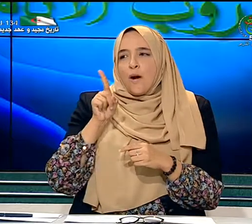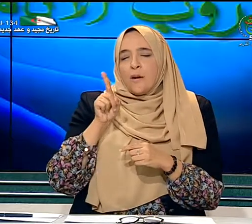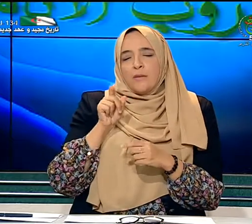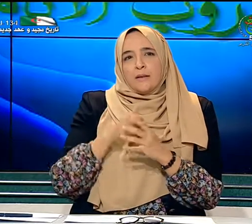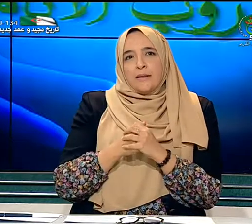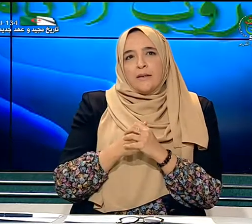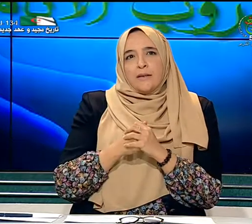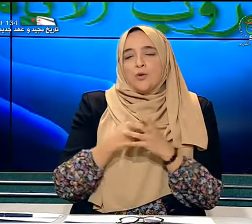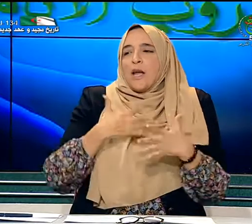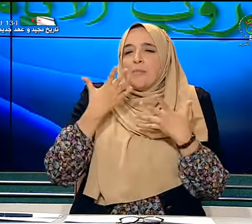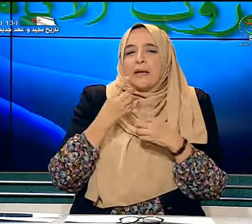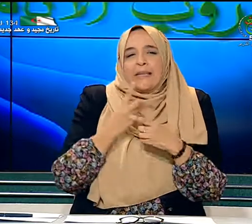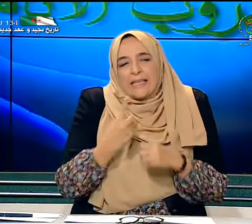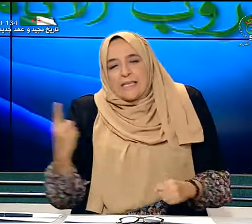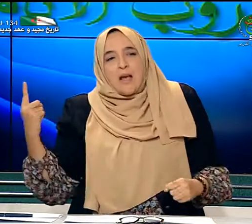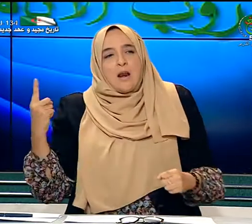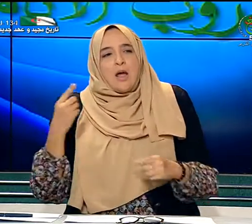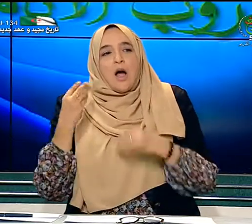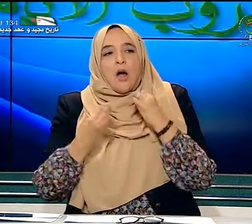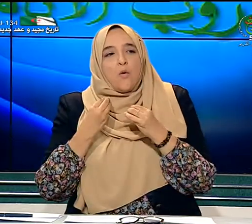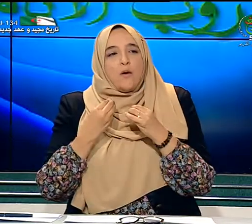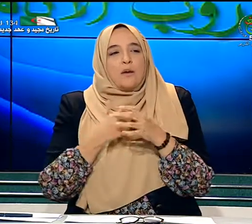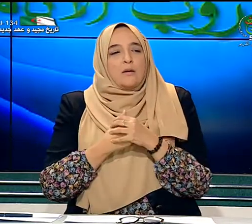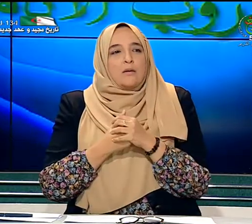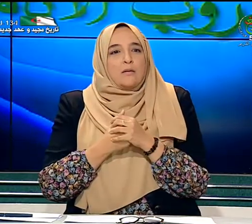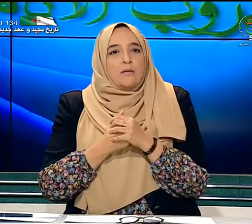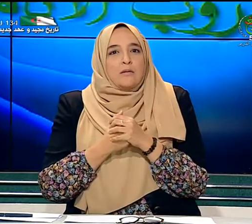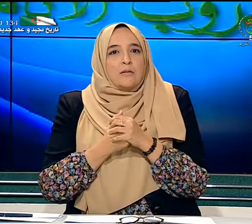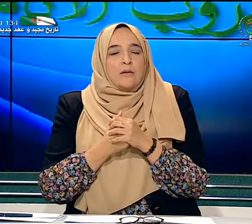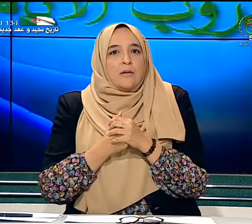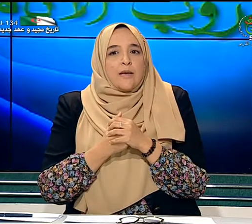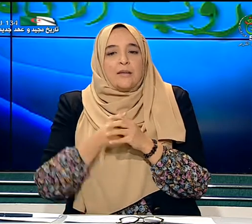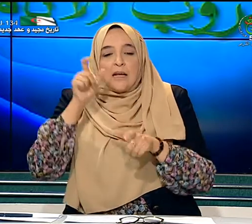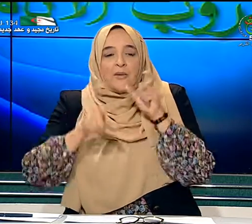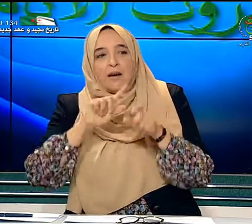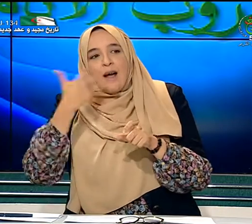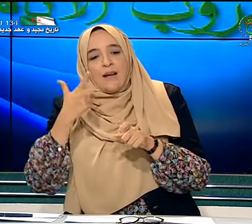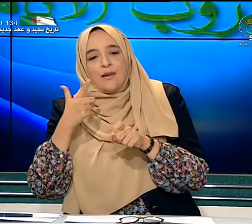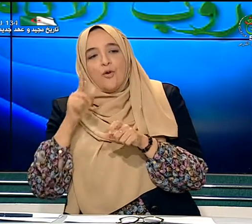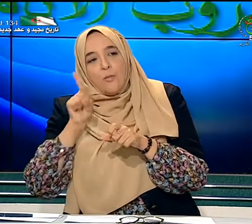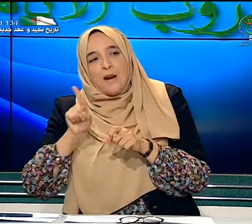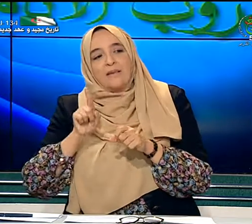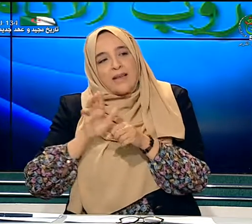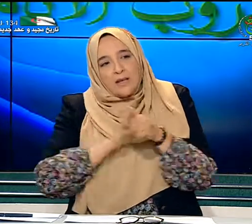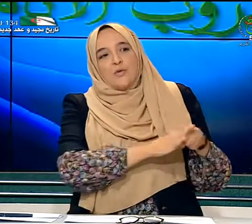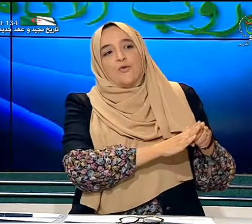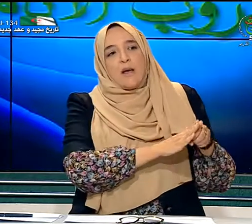يحب الإنعزال أو الأطفال الآخرين هم الذين يعزلونه